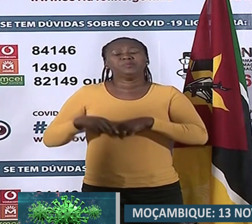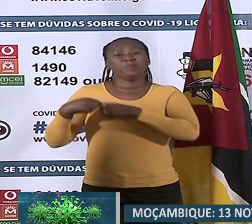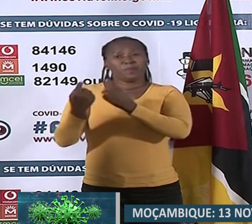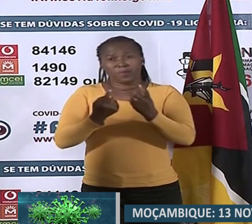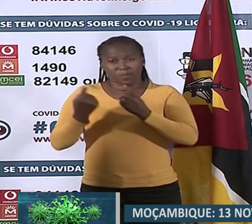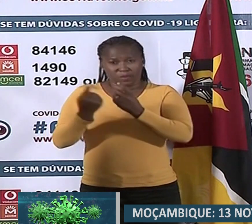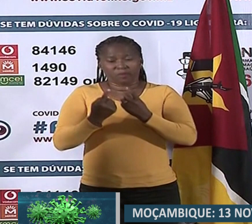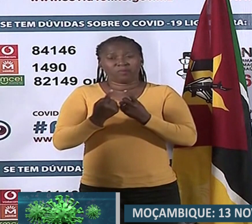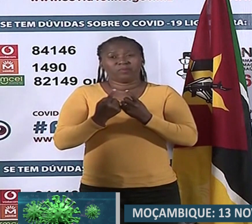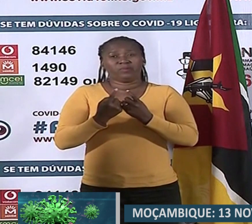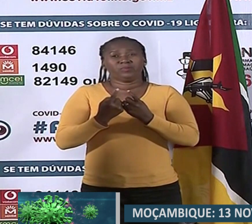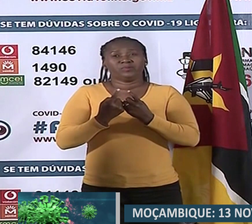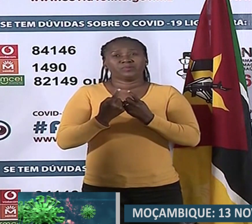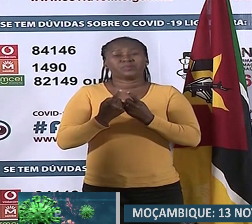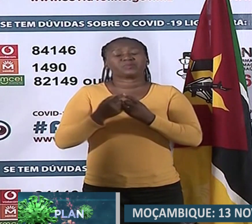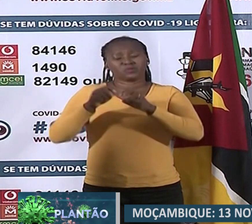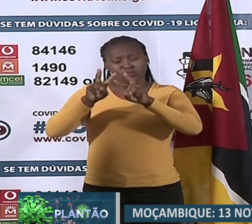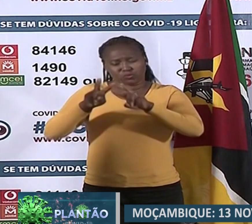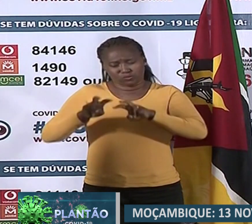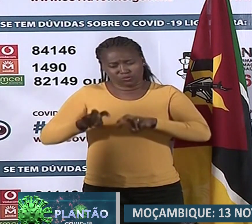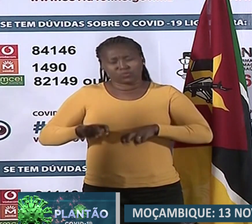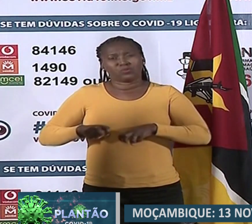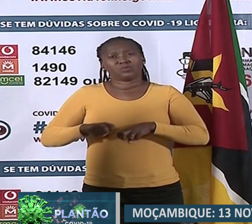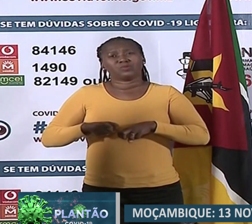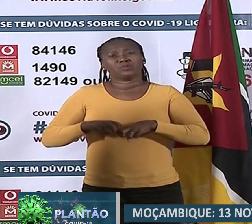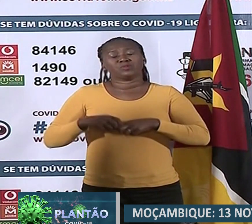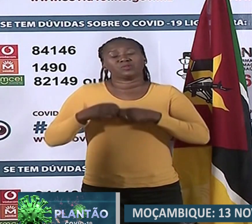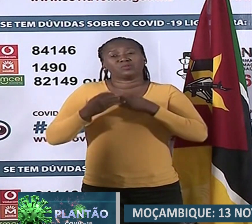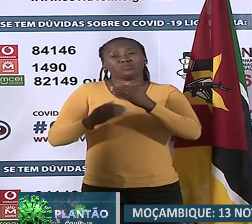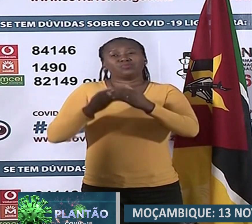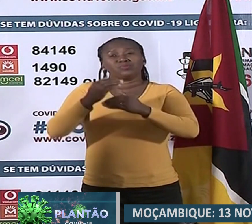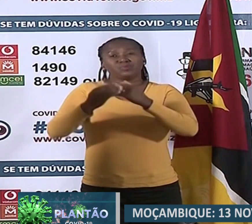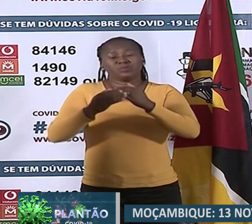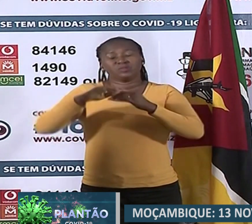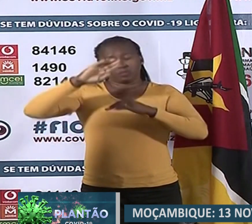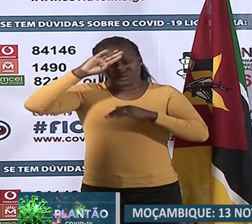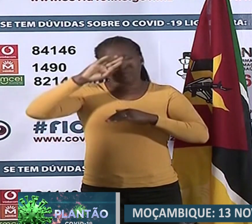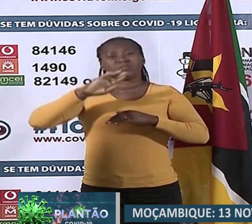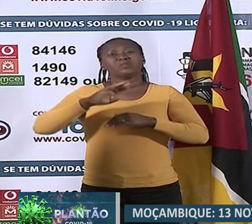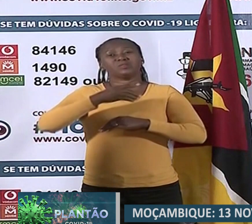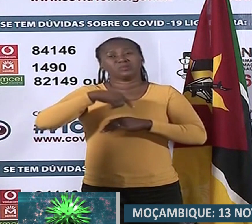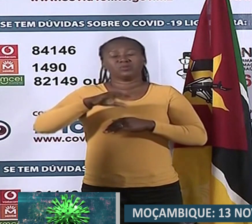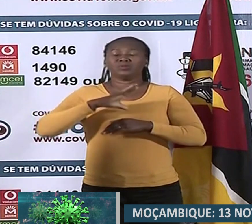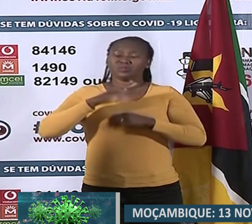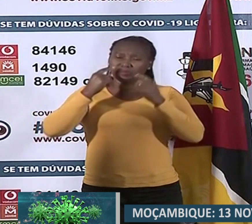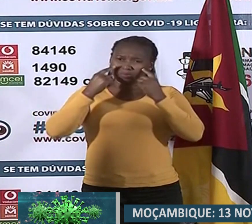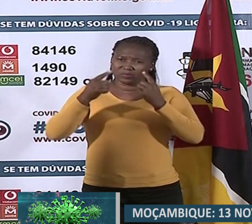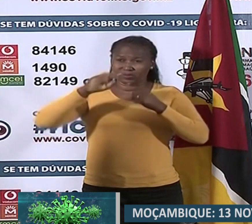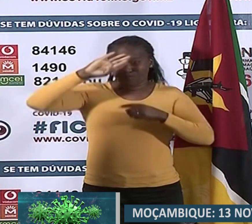revisões estão em curso em função da evolução da epidemia. Temos que lembrar que trata-se de uma doença nova.